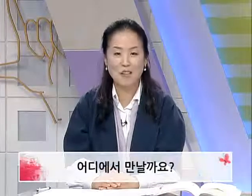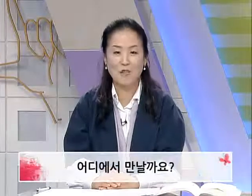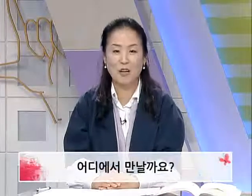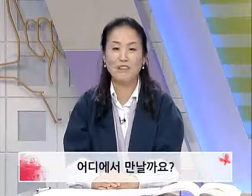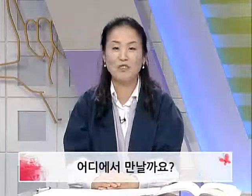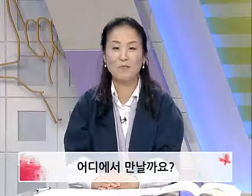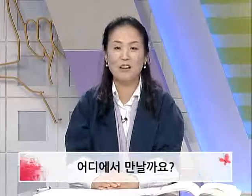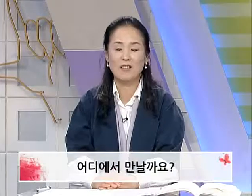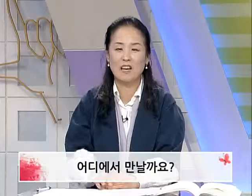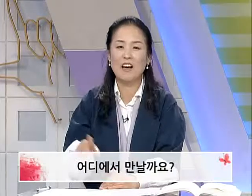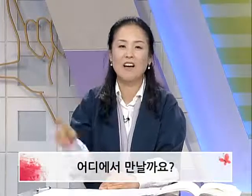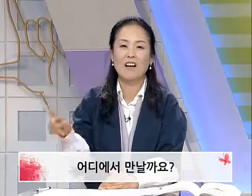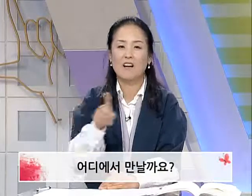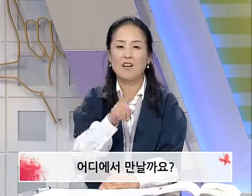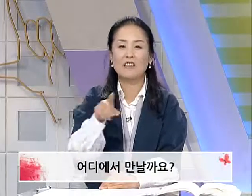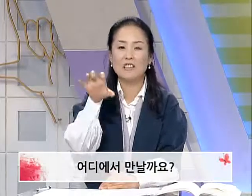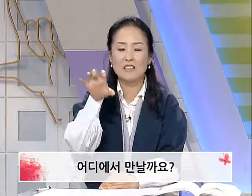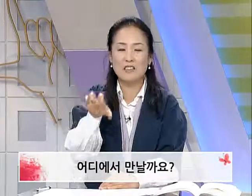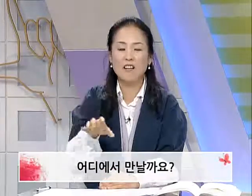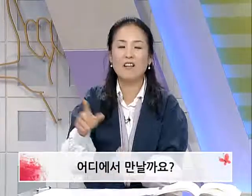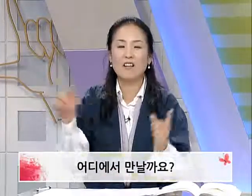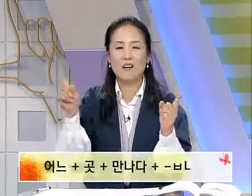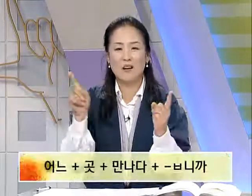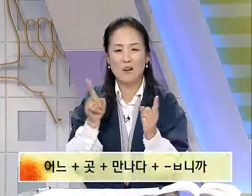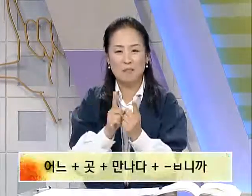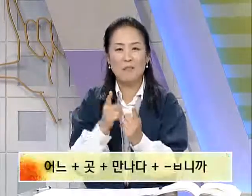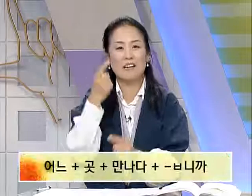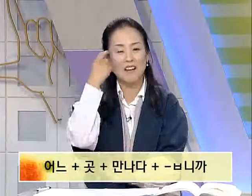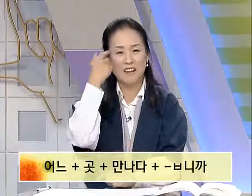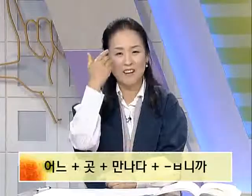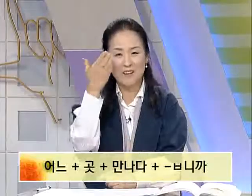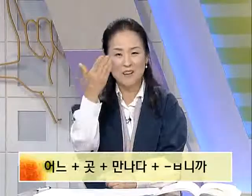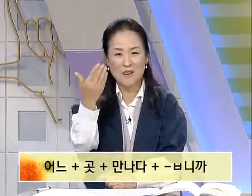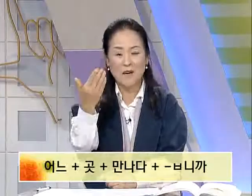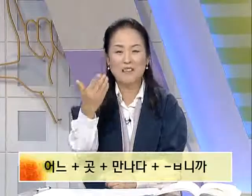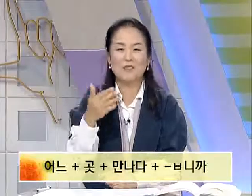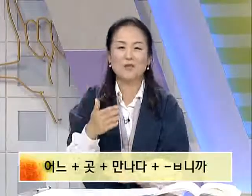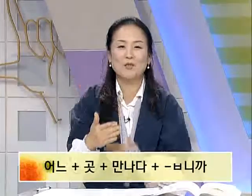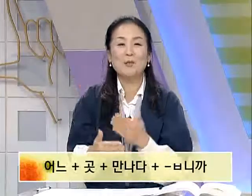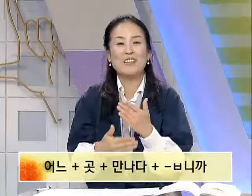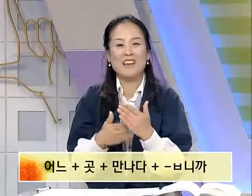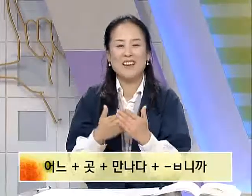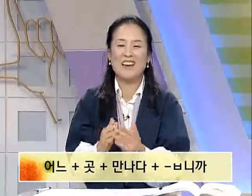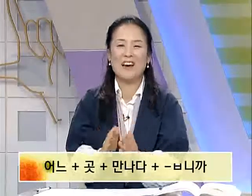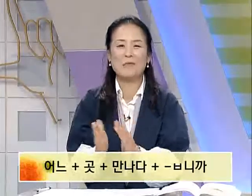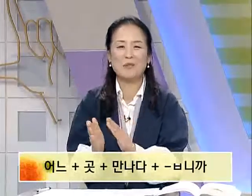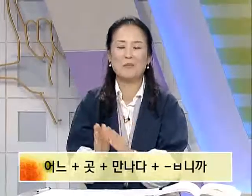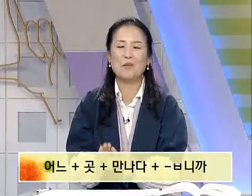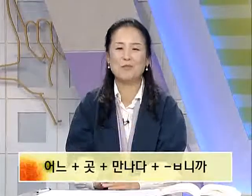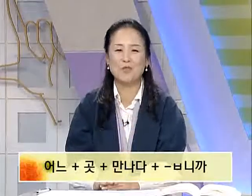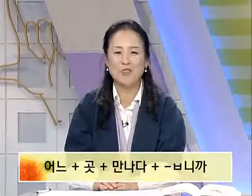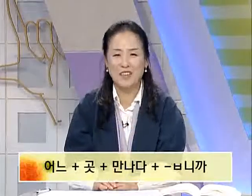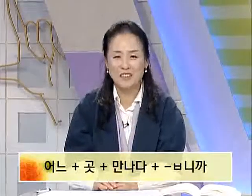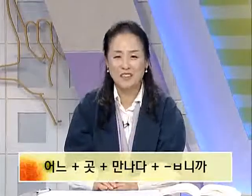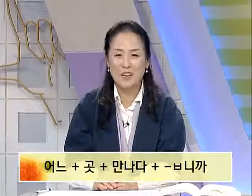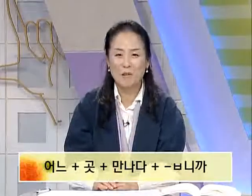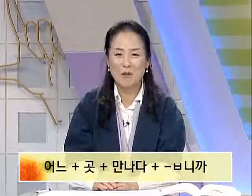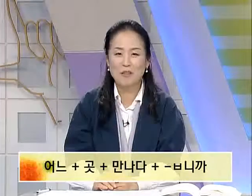굉장히 쉽네요 어디에서 만날까요? 마치 초기에 앞에서 배웠던 수화를 다시 배운